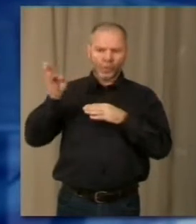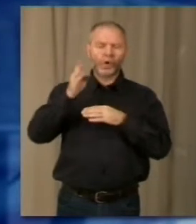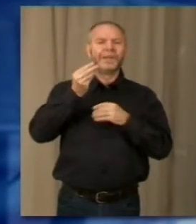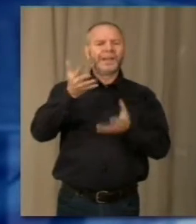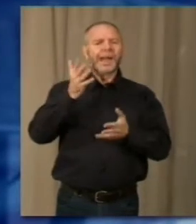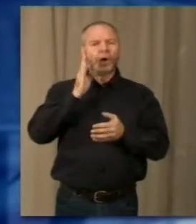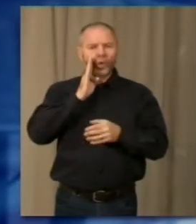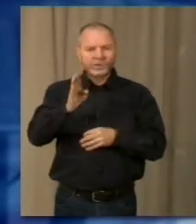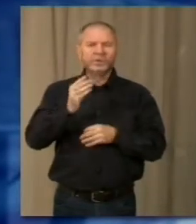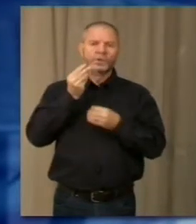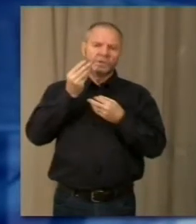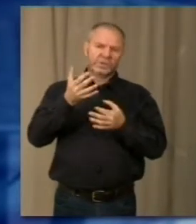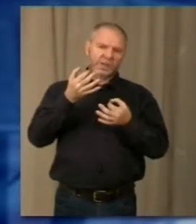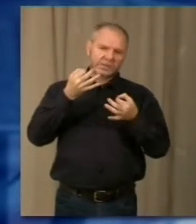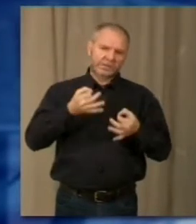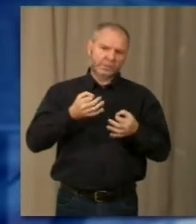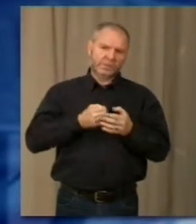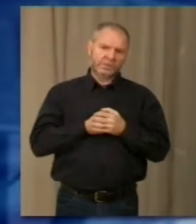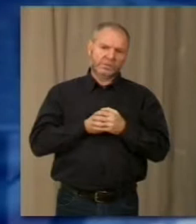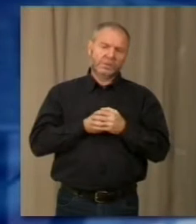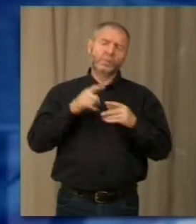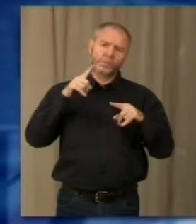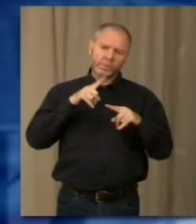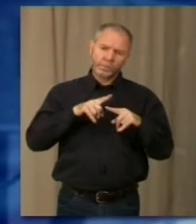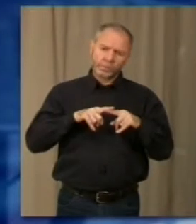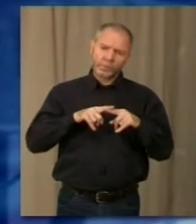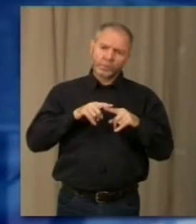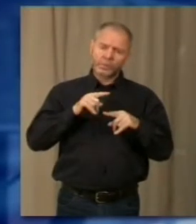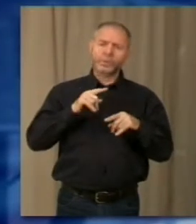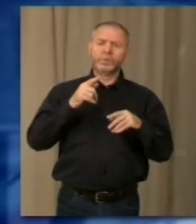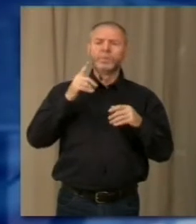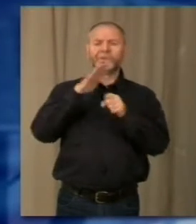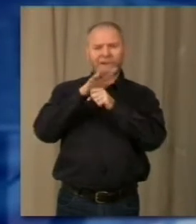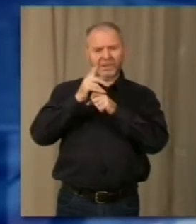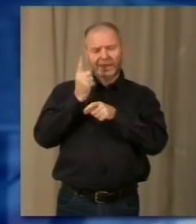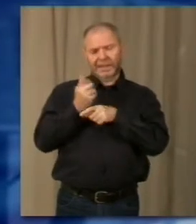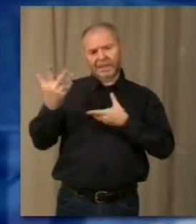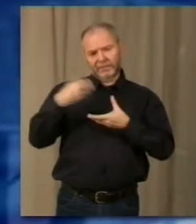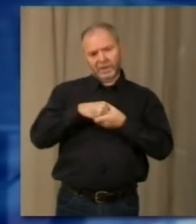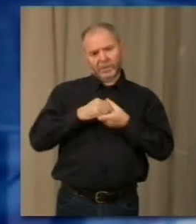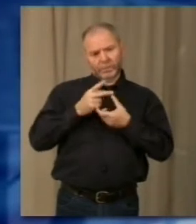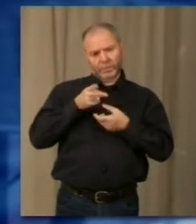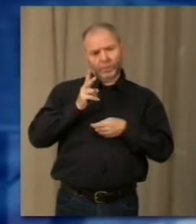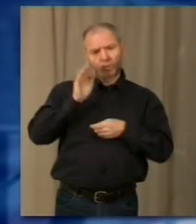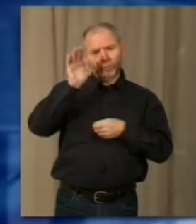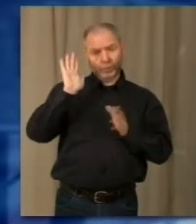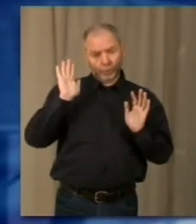rassicurazioni ai ragazzi. È emersa inoltre la necessità di coinvolgere maggiormente le famiglie in questi progetti in futuro.